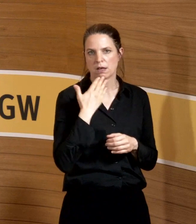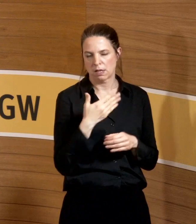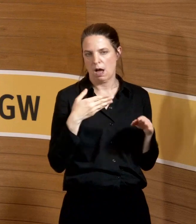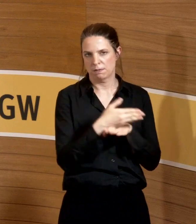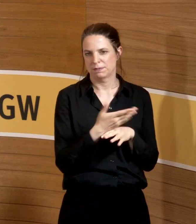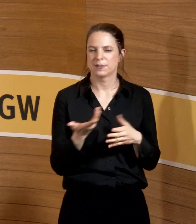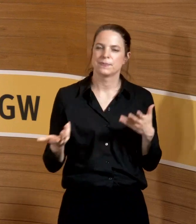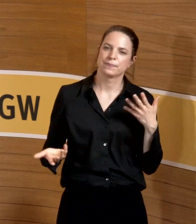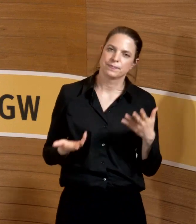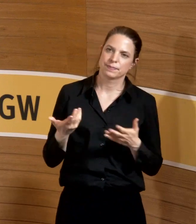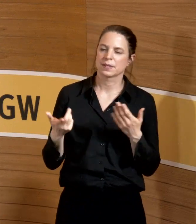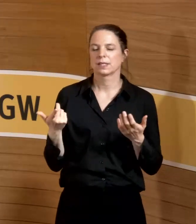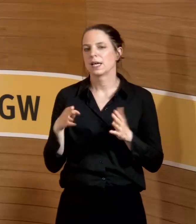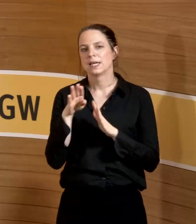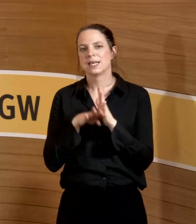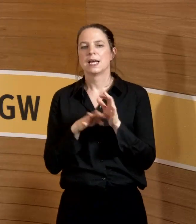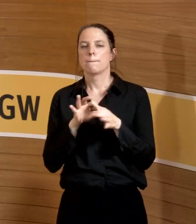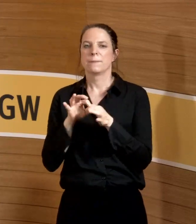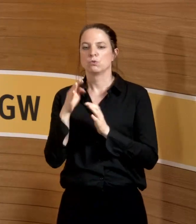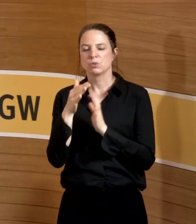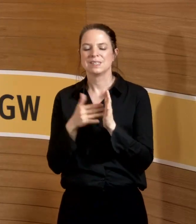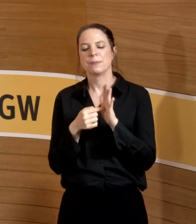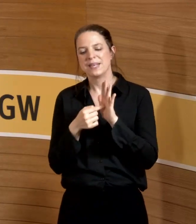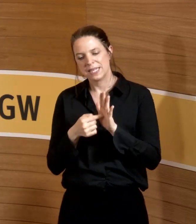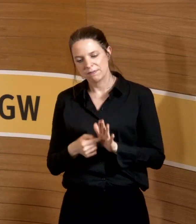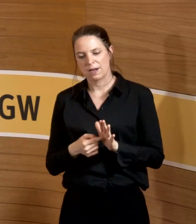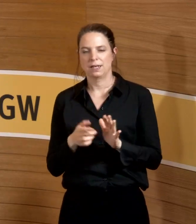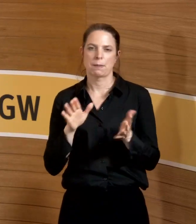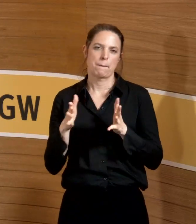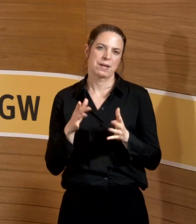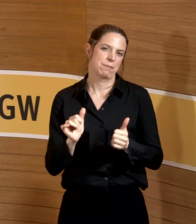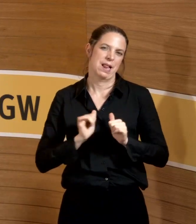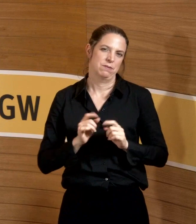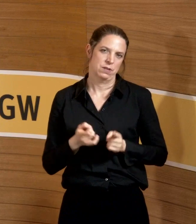wo es hingehen sollte, aber manchmal hilft es halt auch nicht.